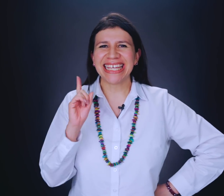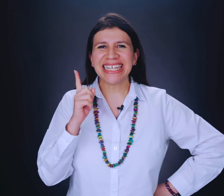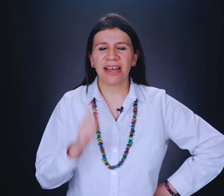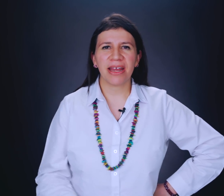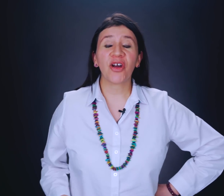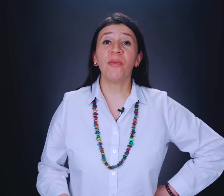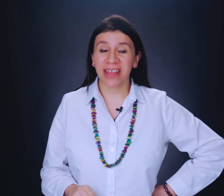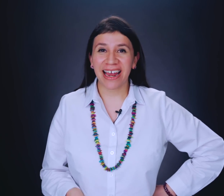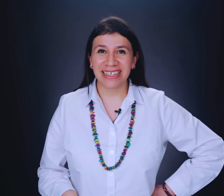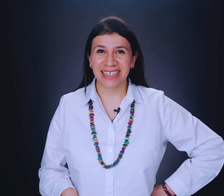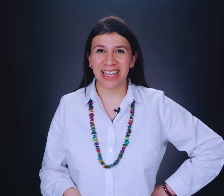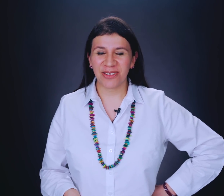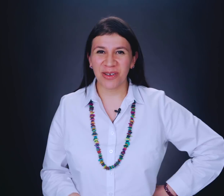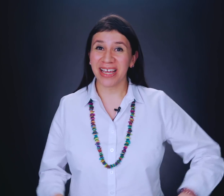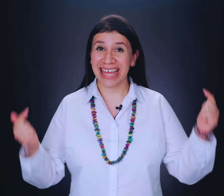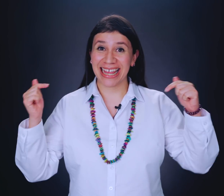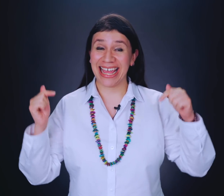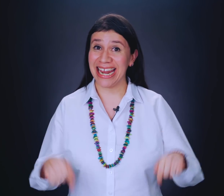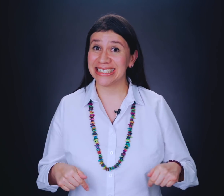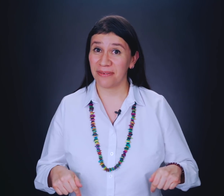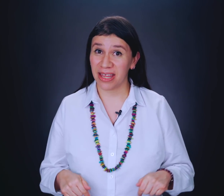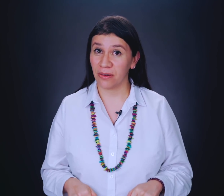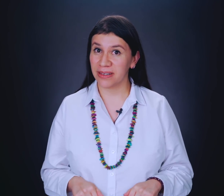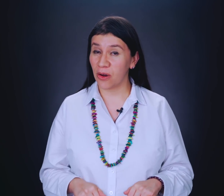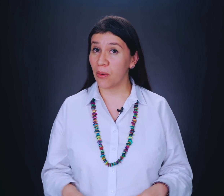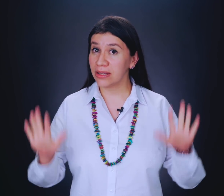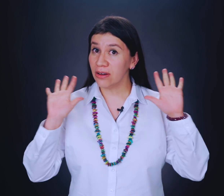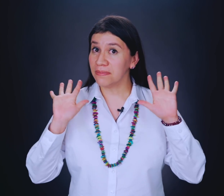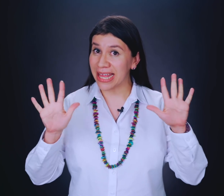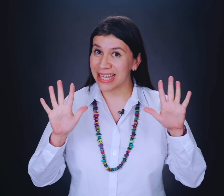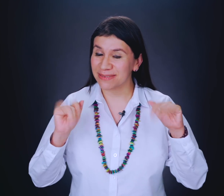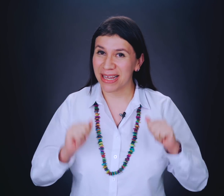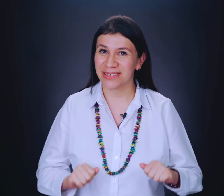quieres saber cómo dejar de ser celoso, quédate en este video. Te lo cuento en 10 pasos.